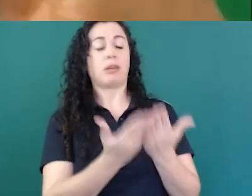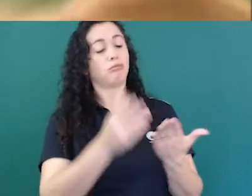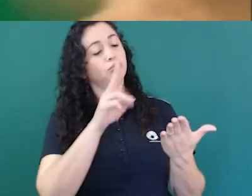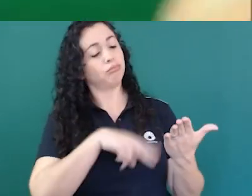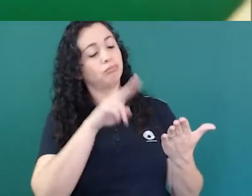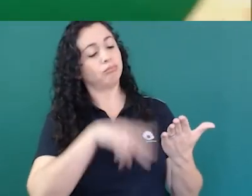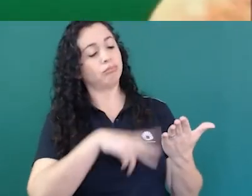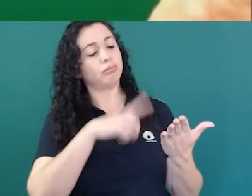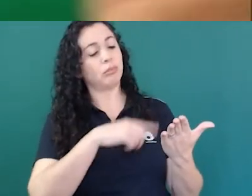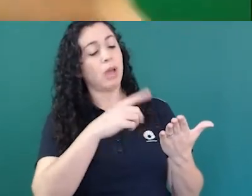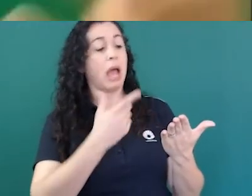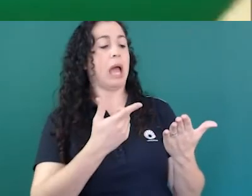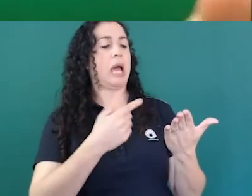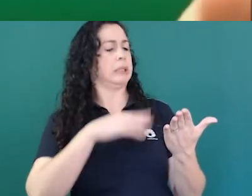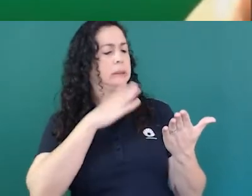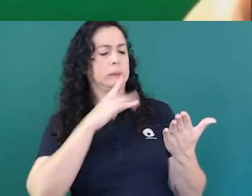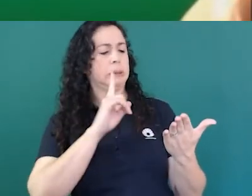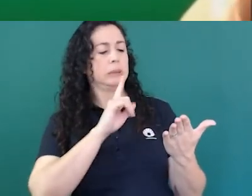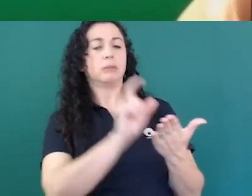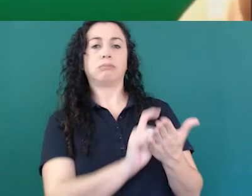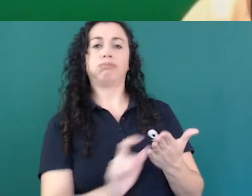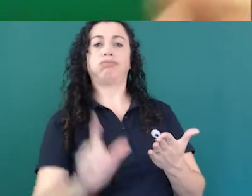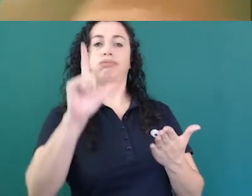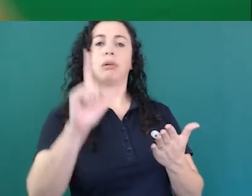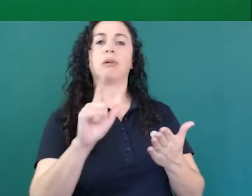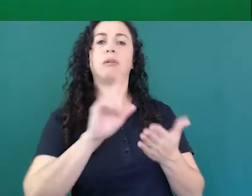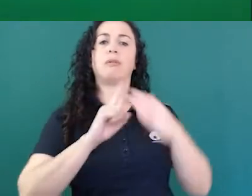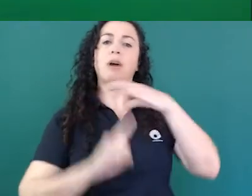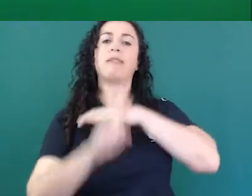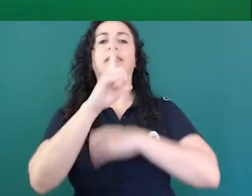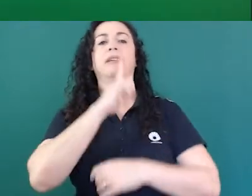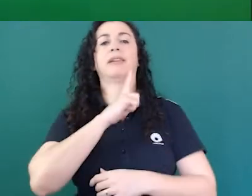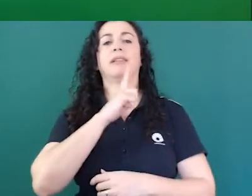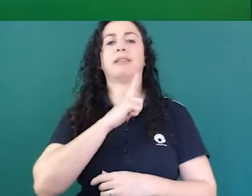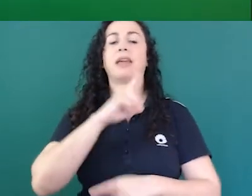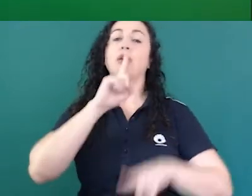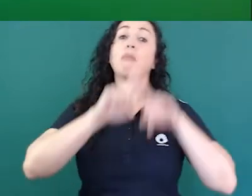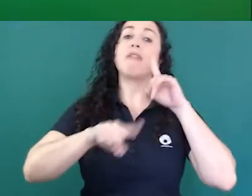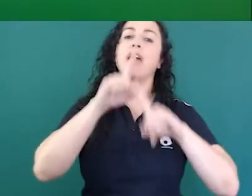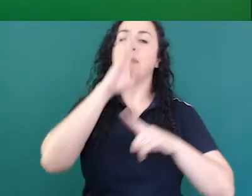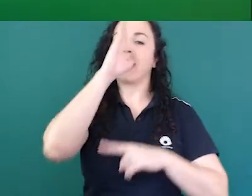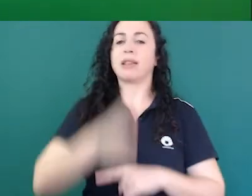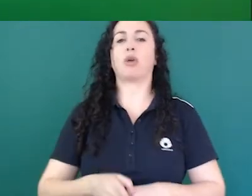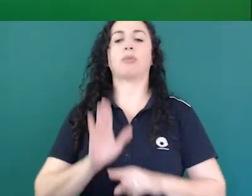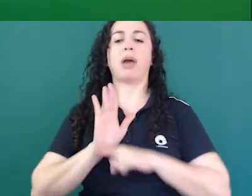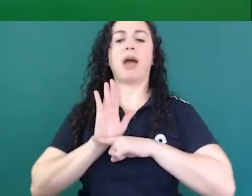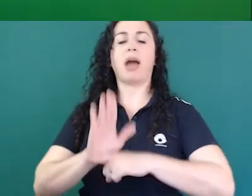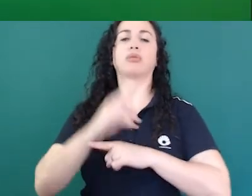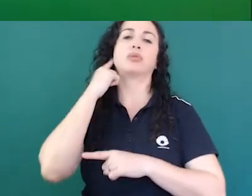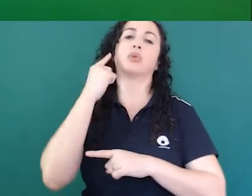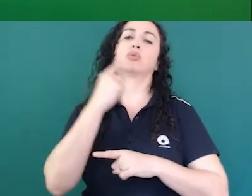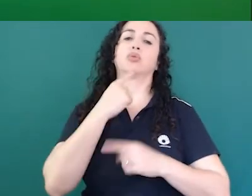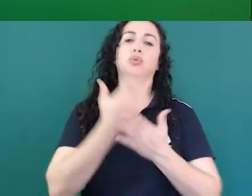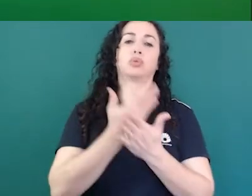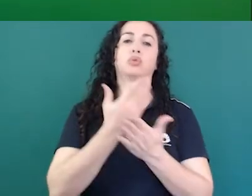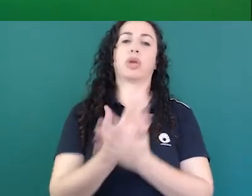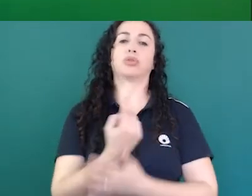automática para isso essa que é a ideia então se você disser vamos colocar no saco se o